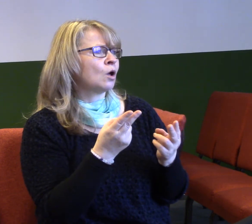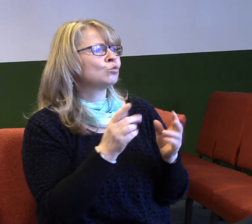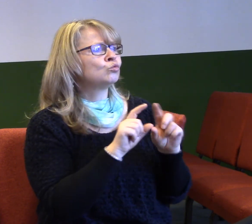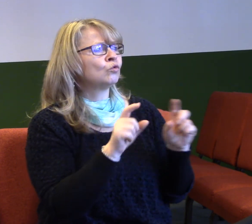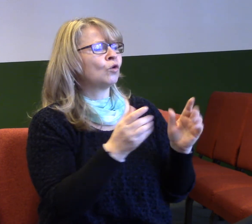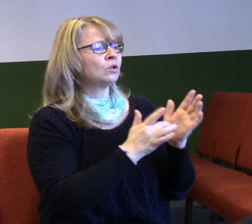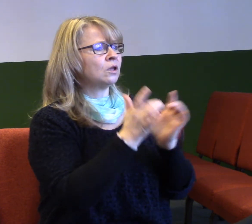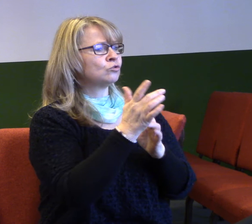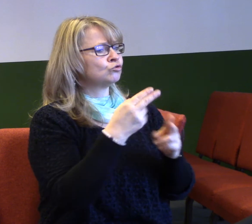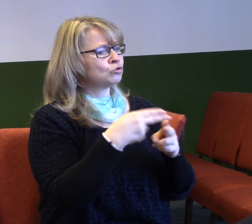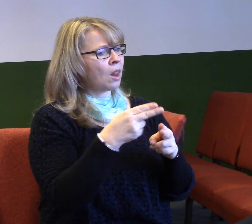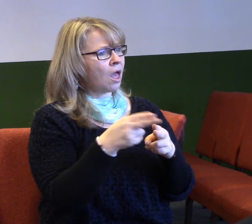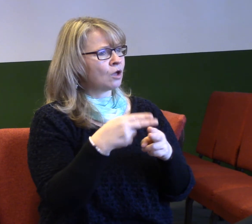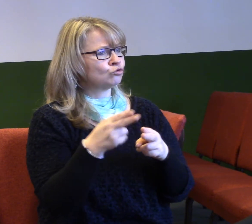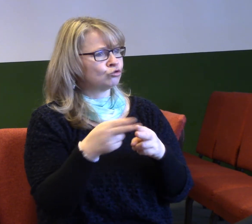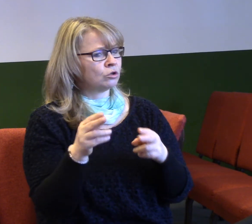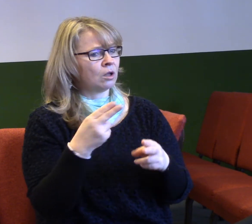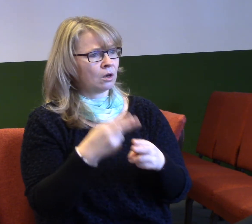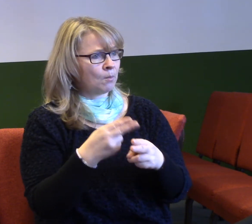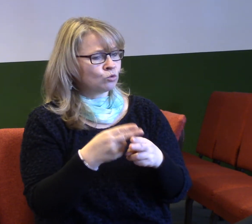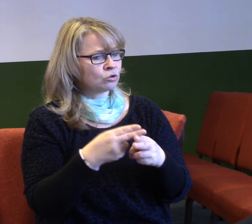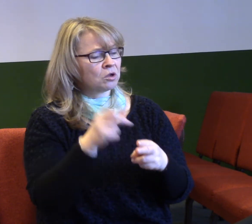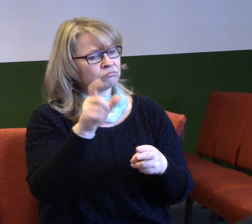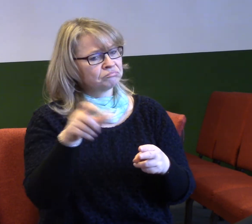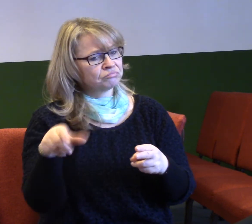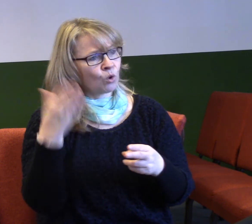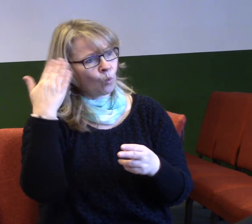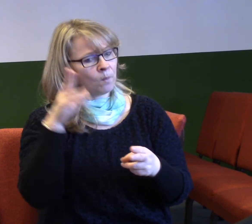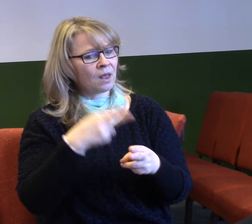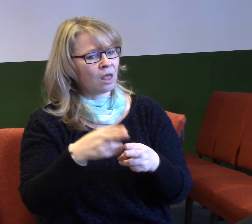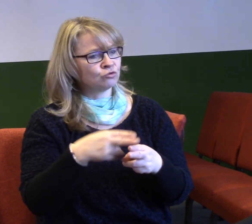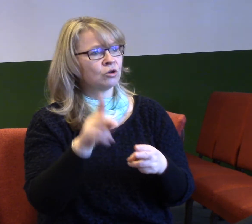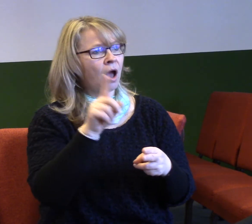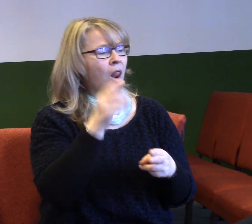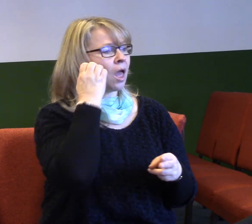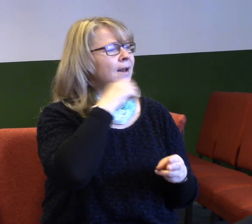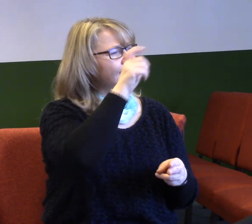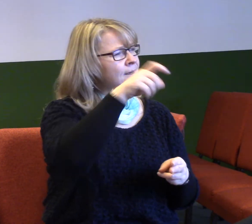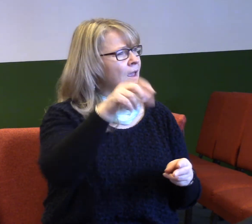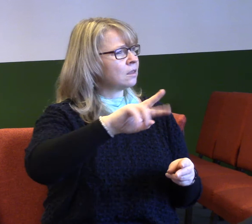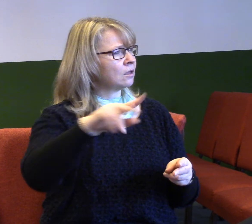dělal zázraky, byl velmi významný, ale byli lidé, kteří byli přesvědčeni o tom, že je to podvodník.